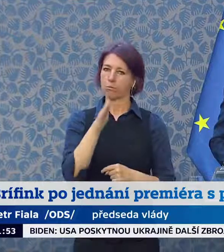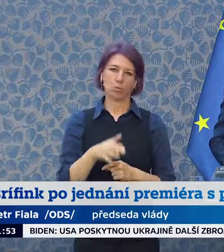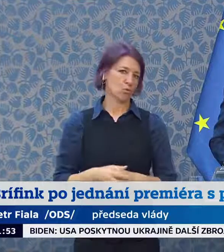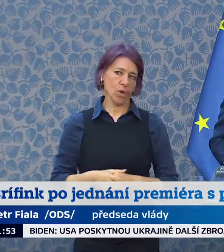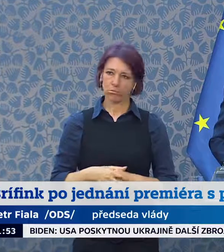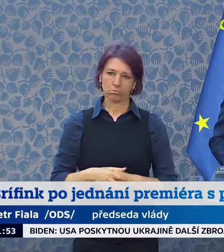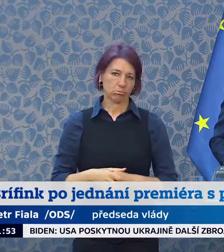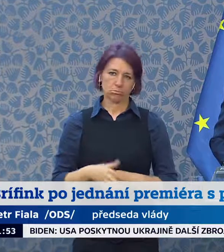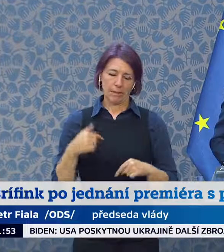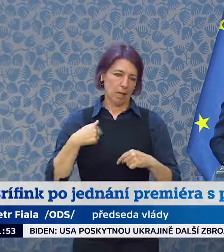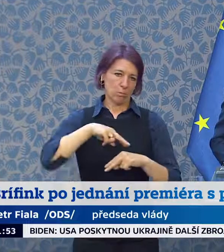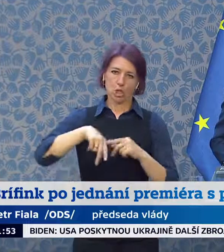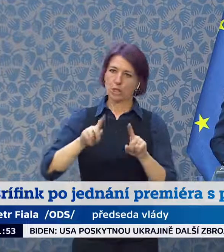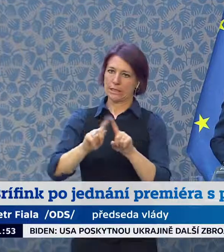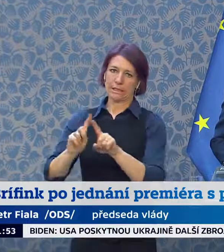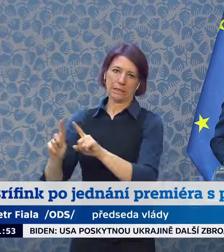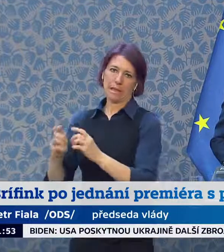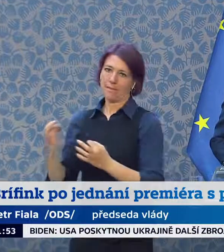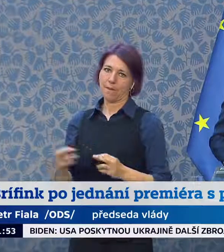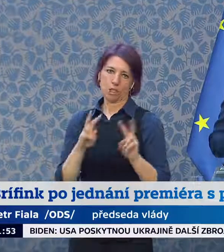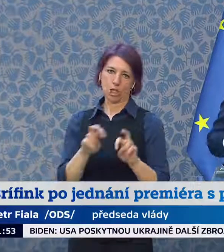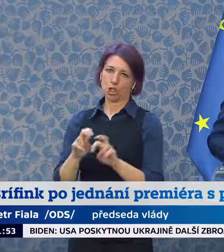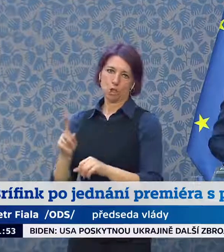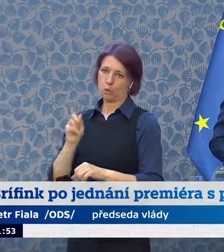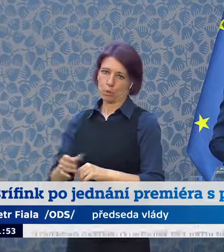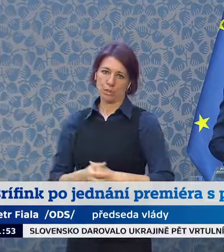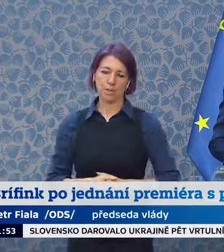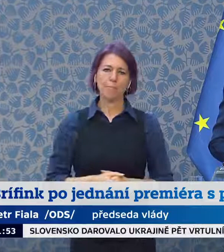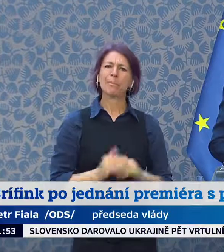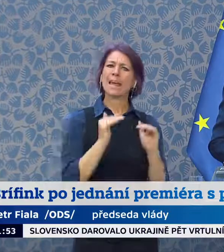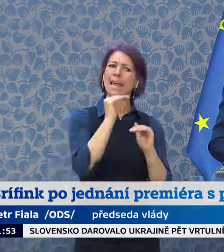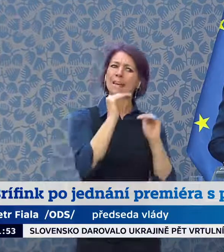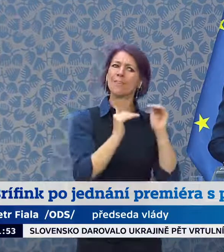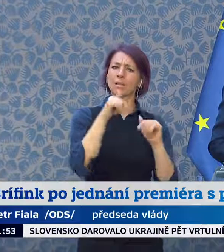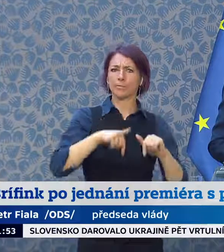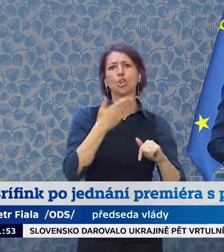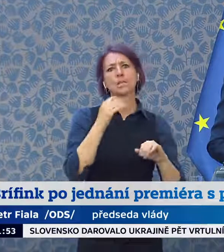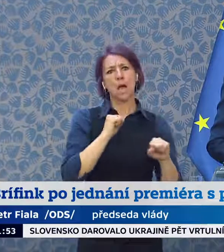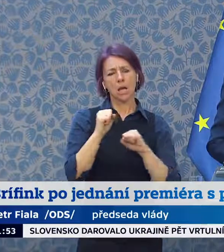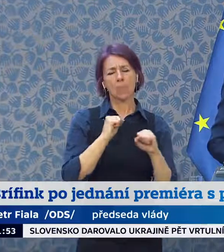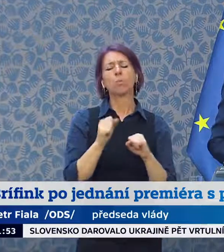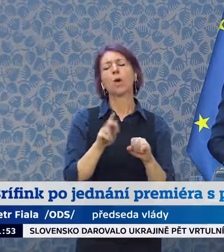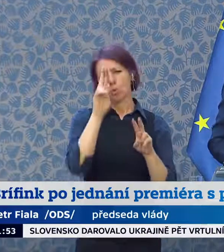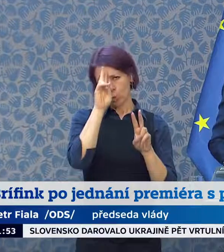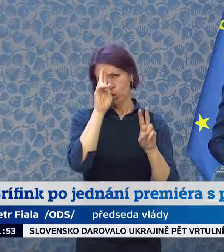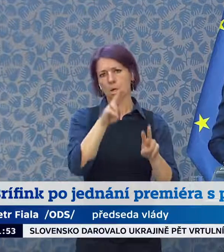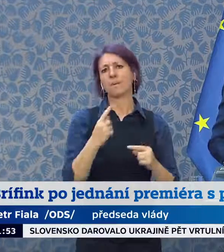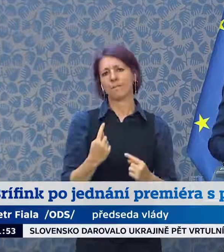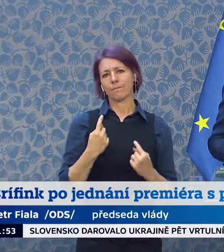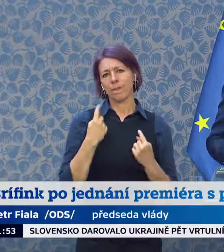možné. a třeba míra inflace určitě v České republice je způsobena některými